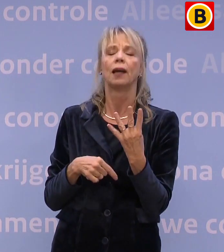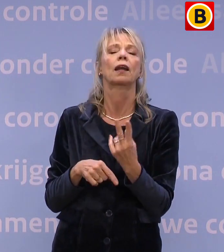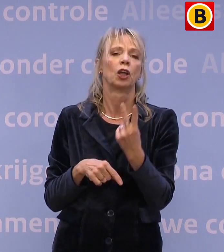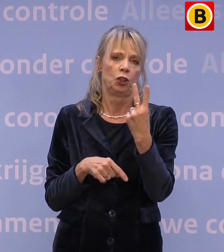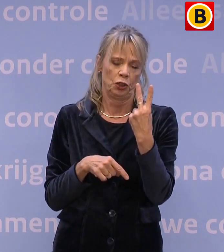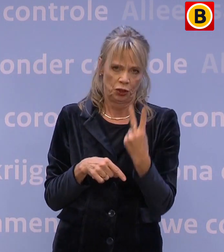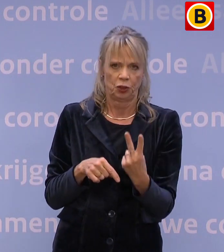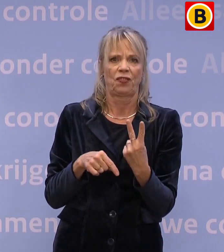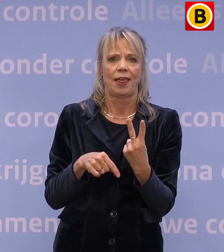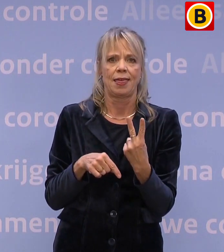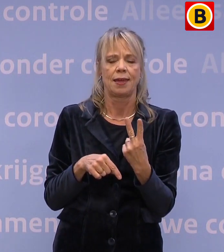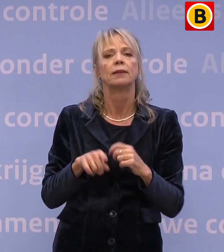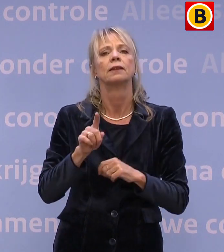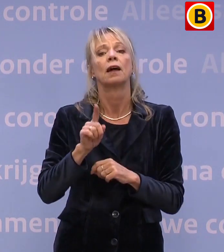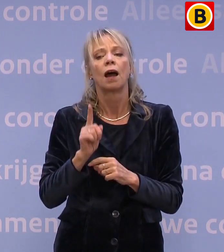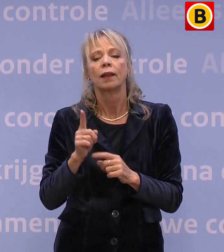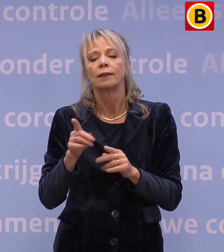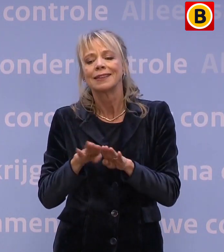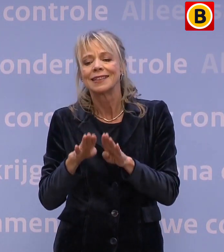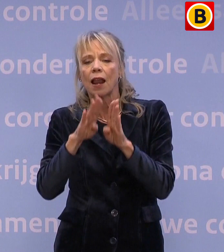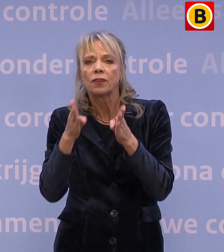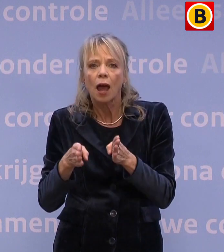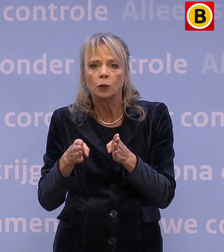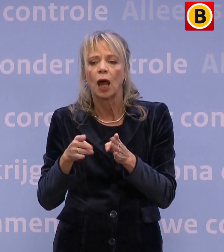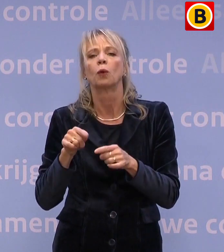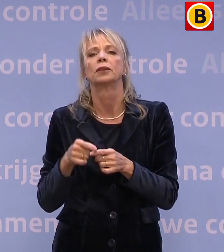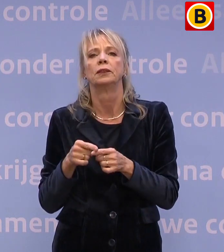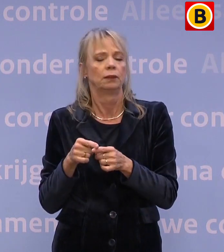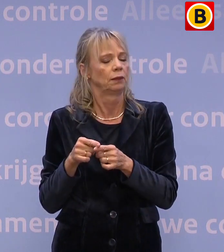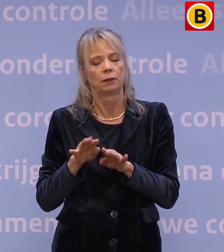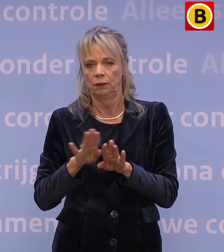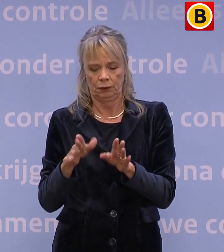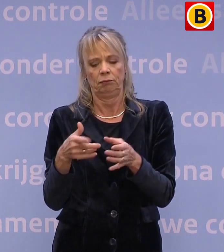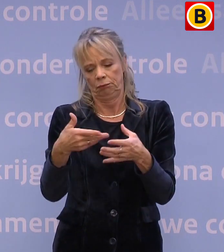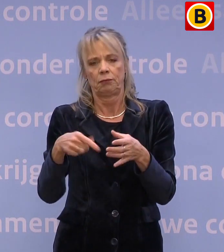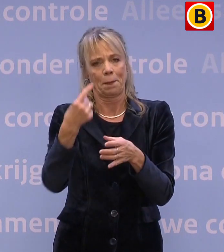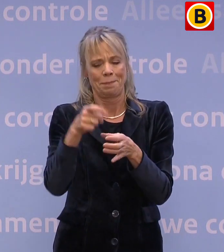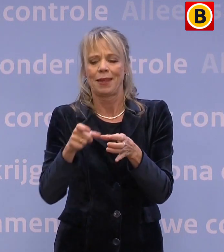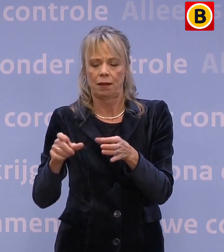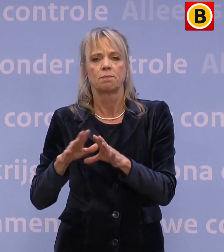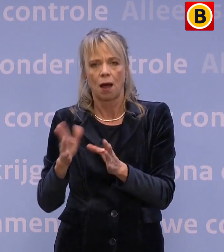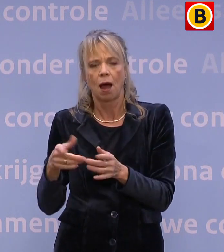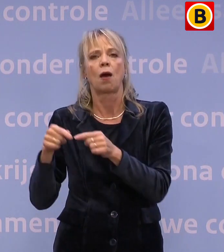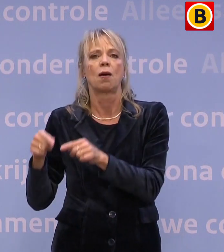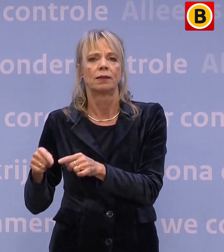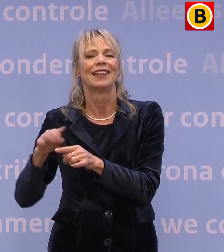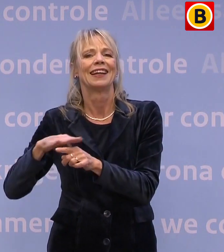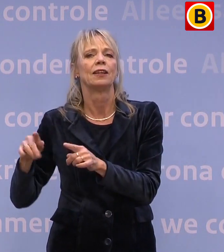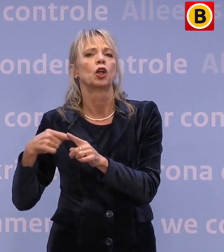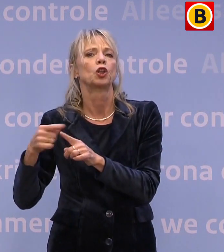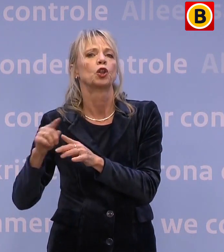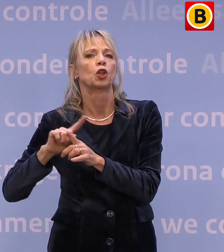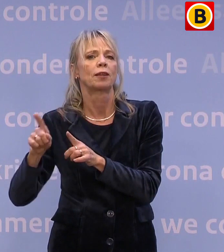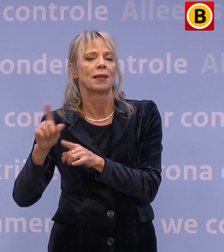kinderen tot en met 12 jaar uitgezonderd. Als je de komende twee weken, dus met meer dan één vriend, buiten loopt of in een park